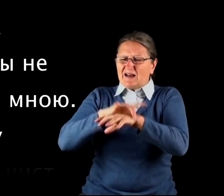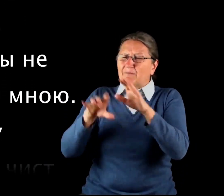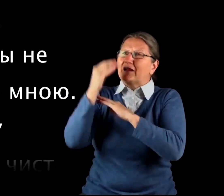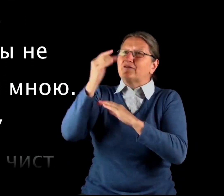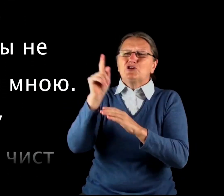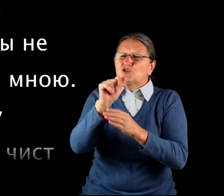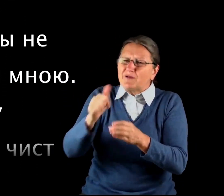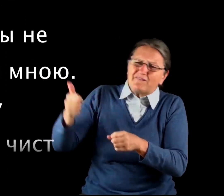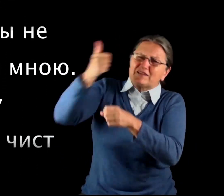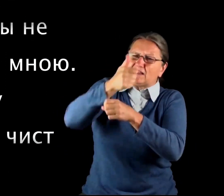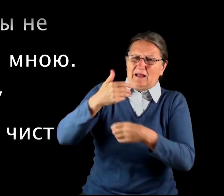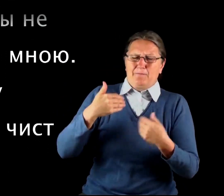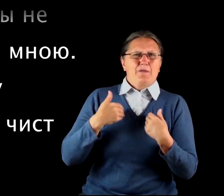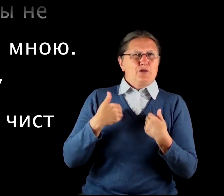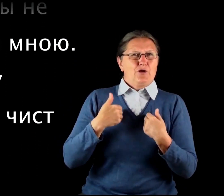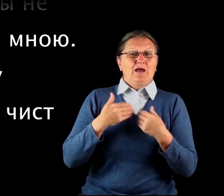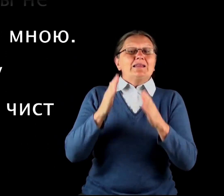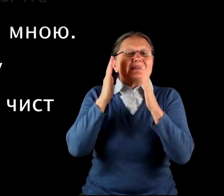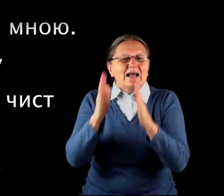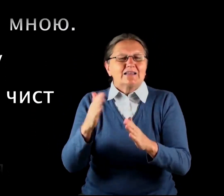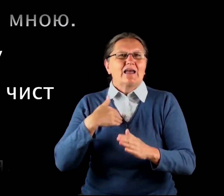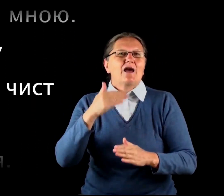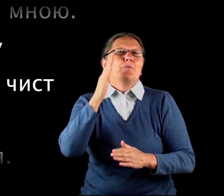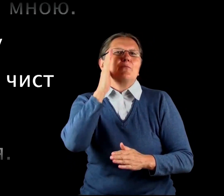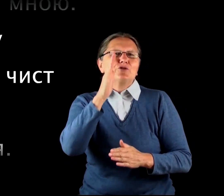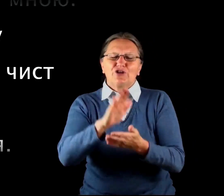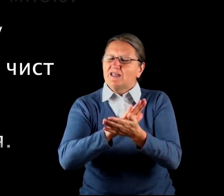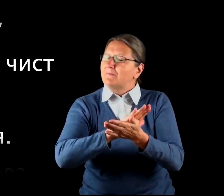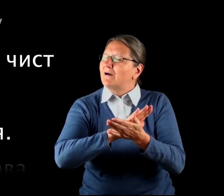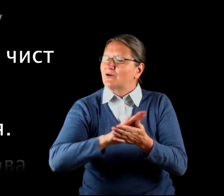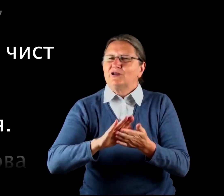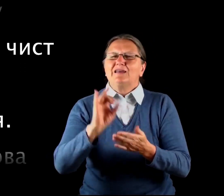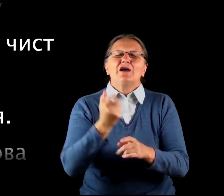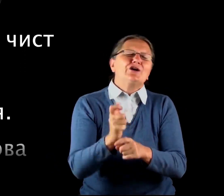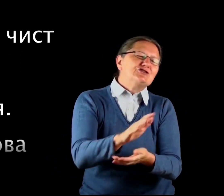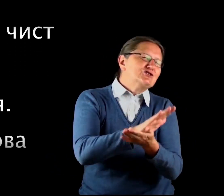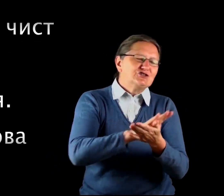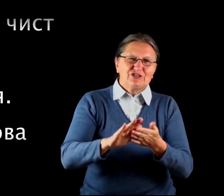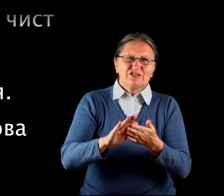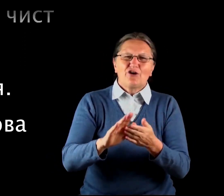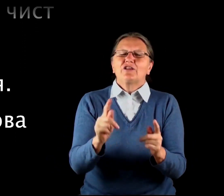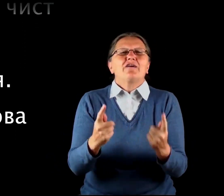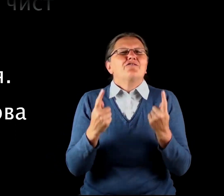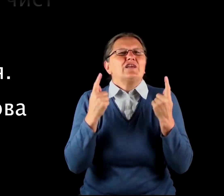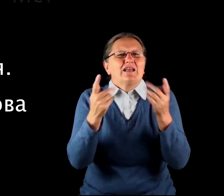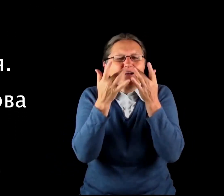Чтобы не возобладали мною, Тогда я буду непорочен И чист от великого